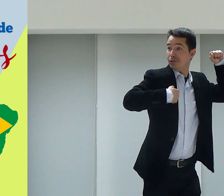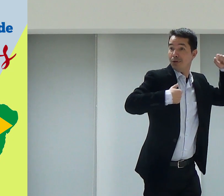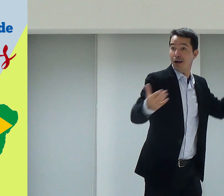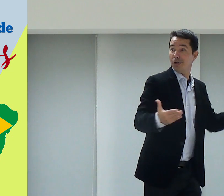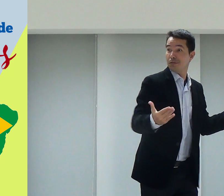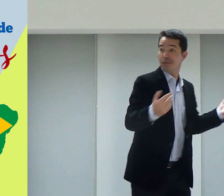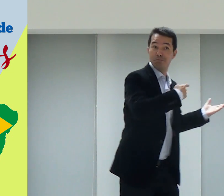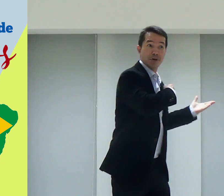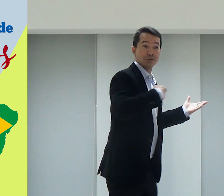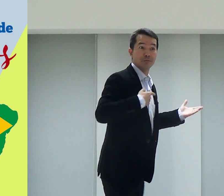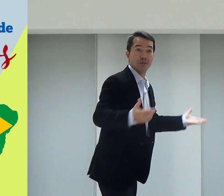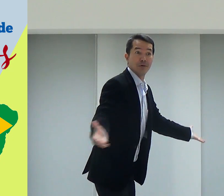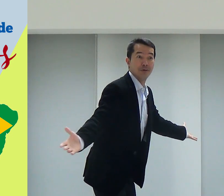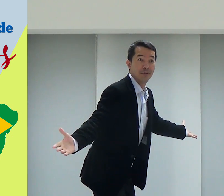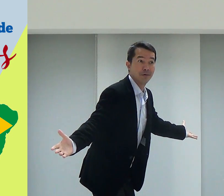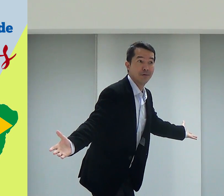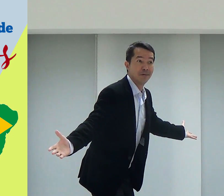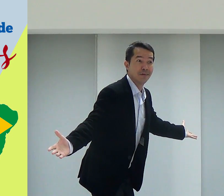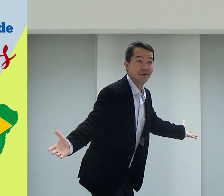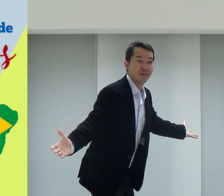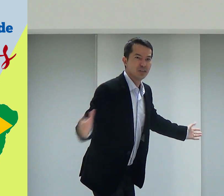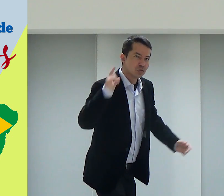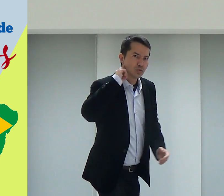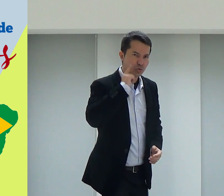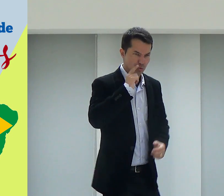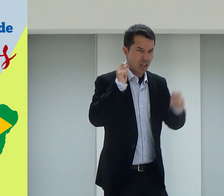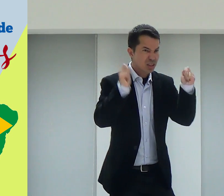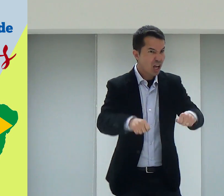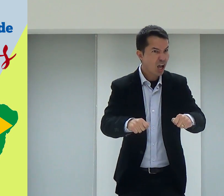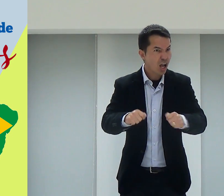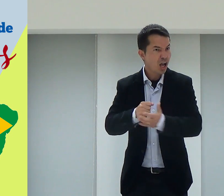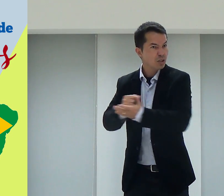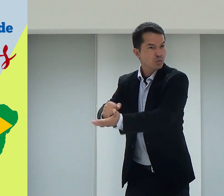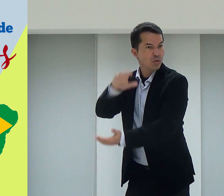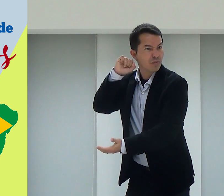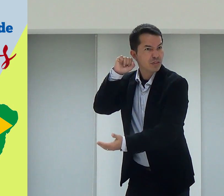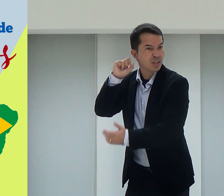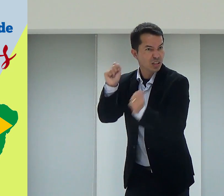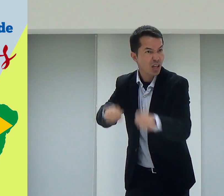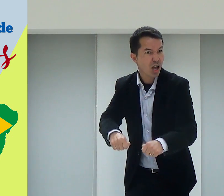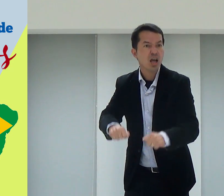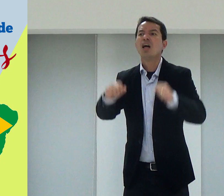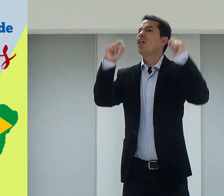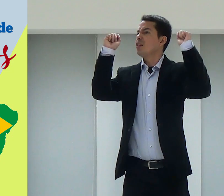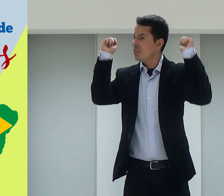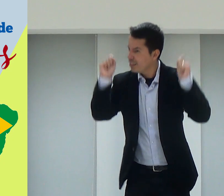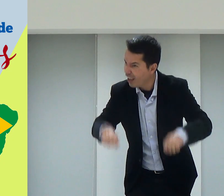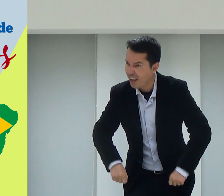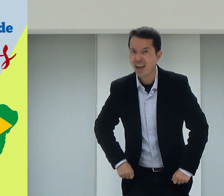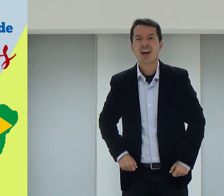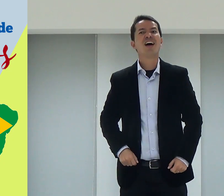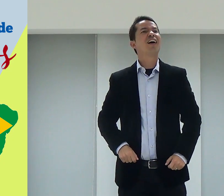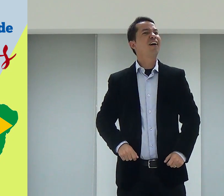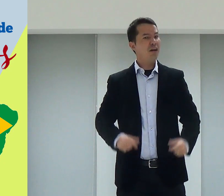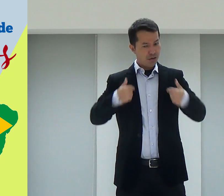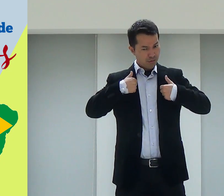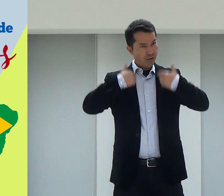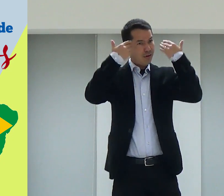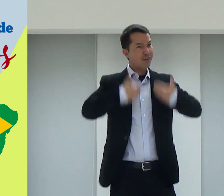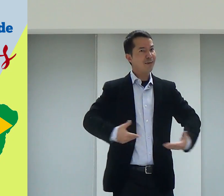me salvou. E eu sou ouvinte. Como é que pode? Então, o surdo pode ajudar um ouvinte? Pode. Claro